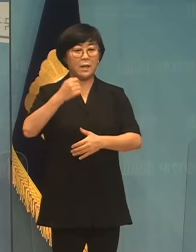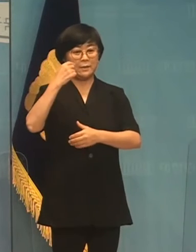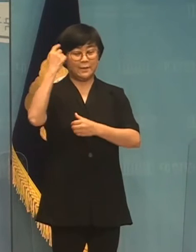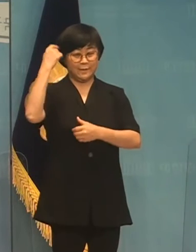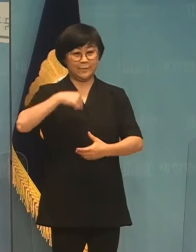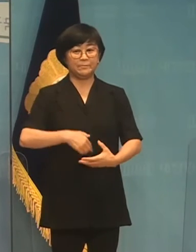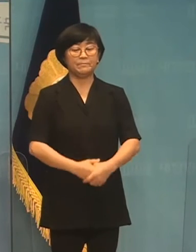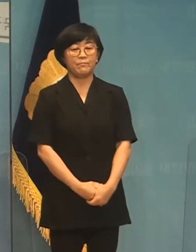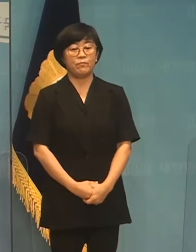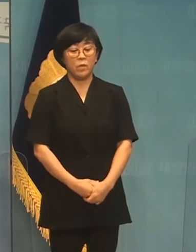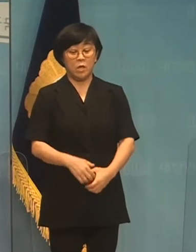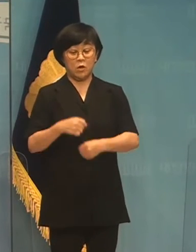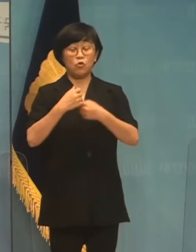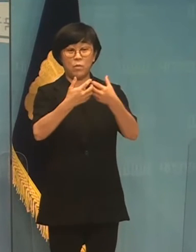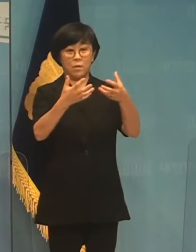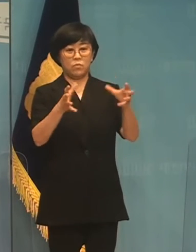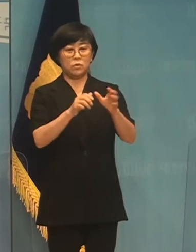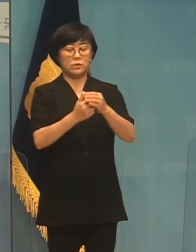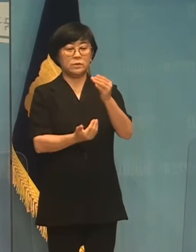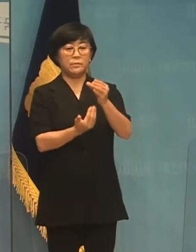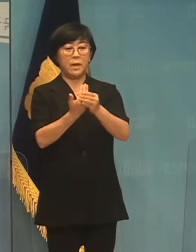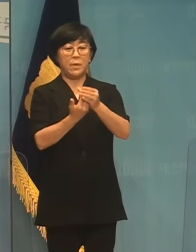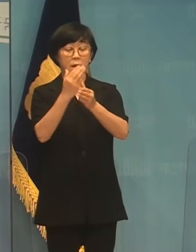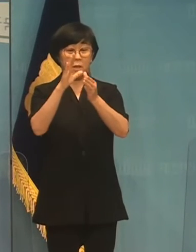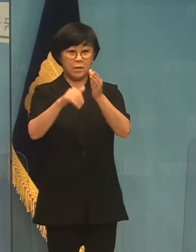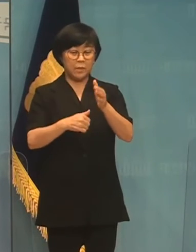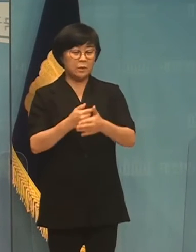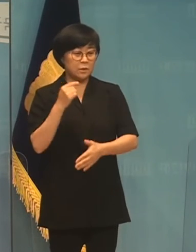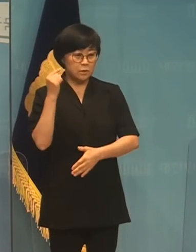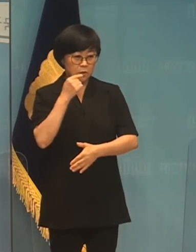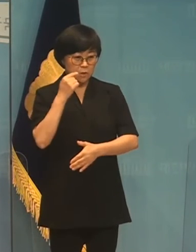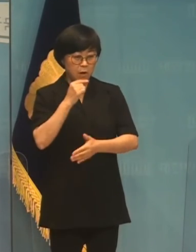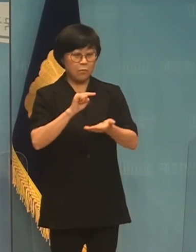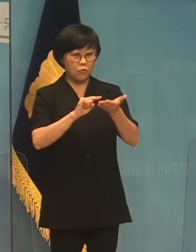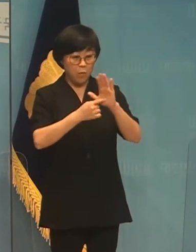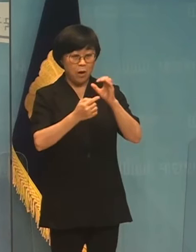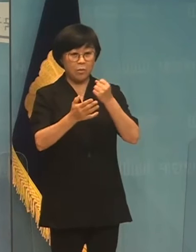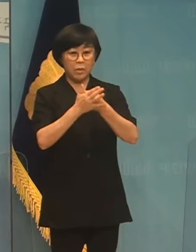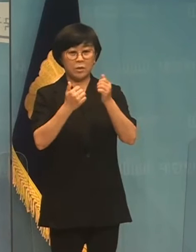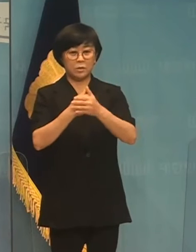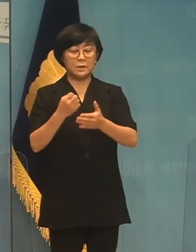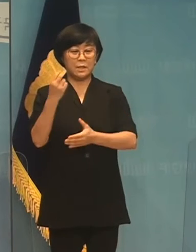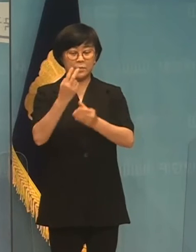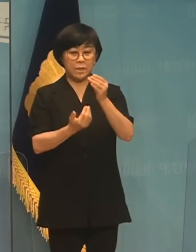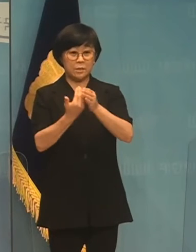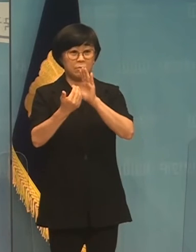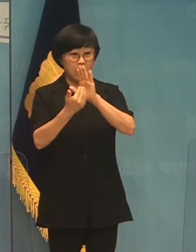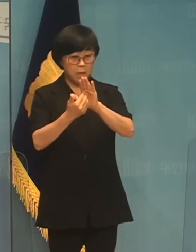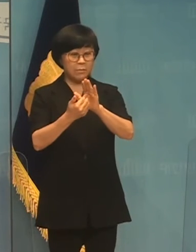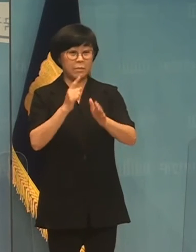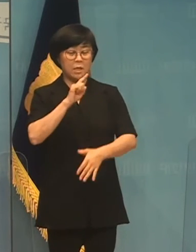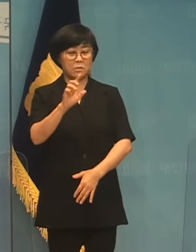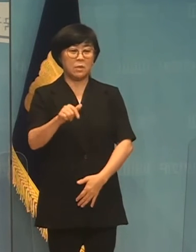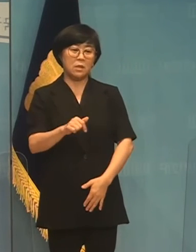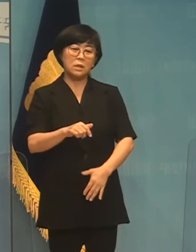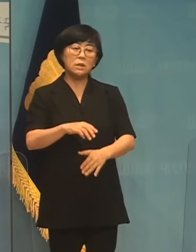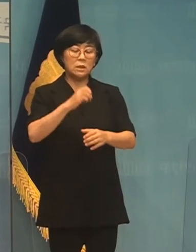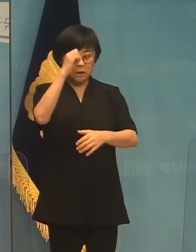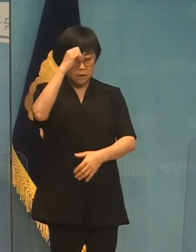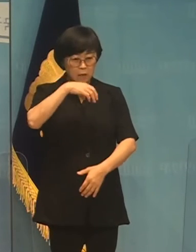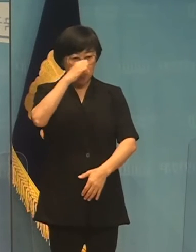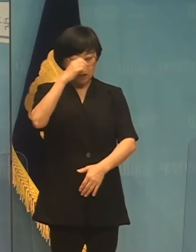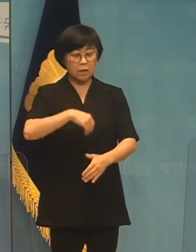국방부는 사고 때마다 철장균론과 재발만지를 약속했지만 또다시 빈말을 붙였습니다.